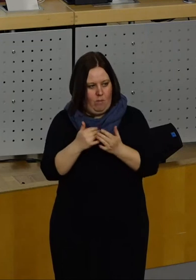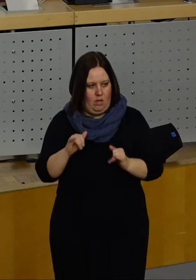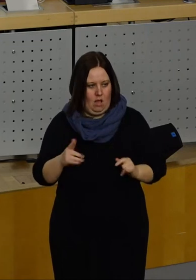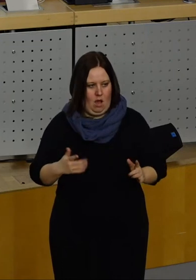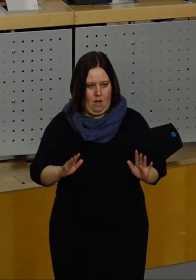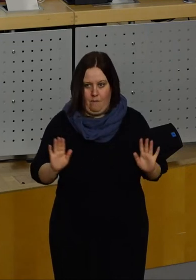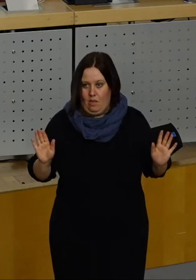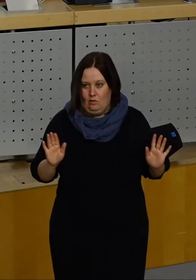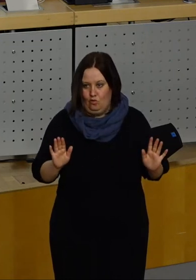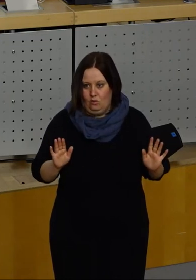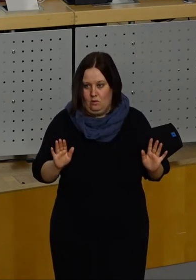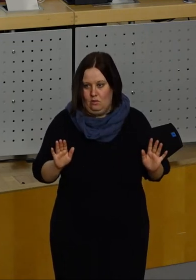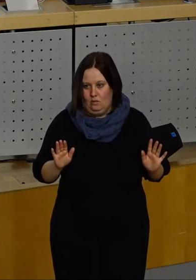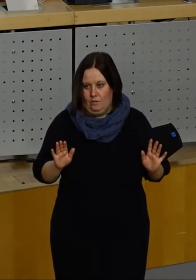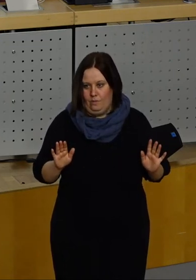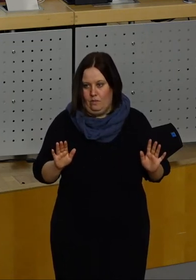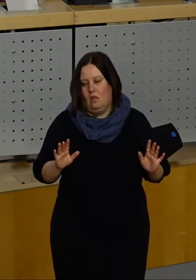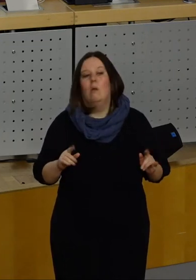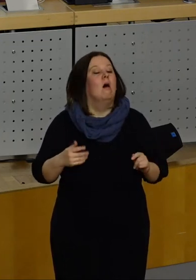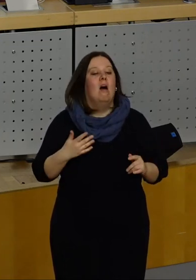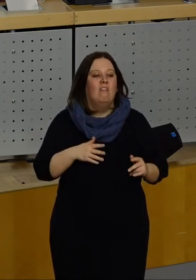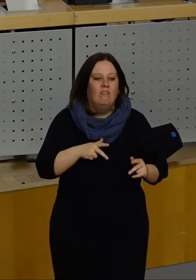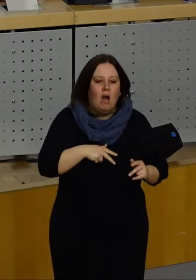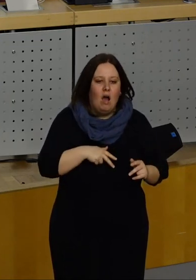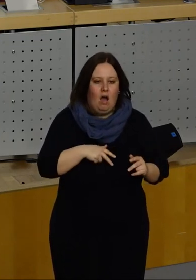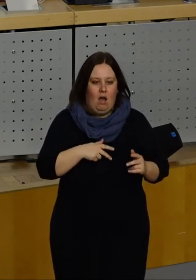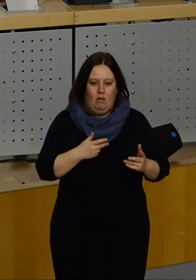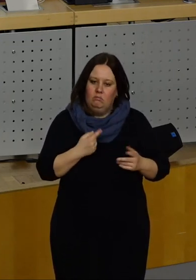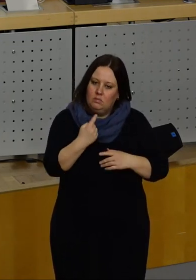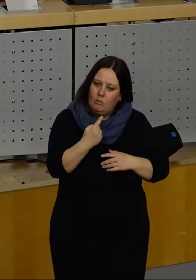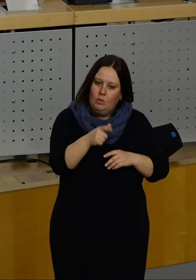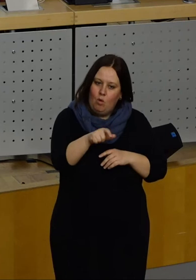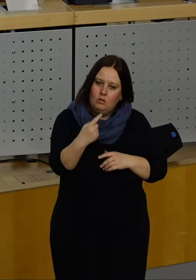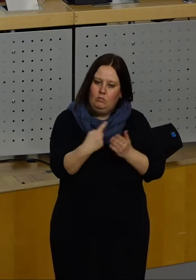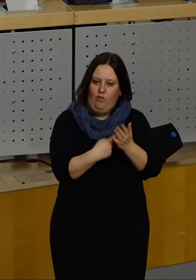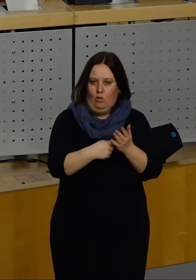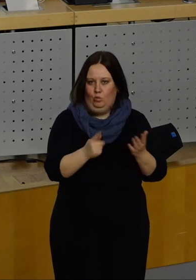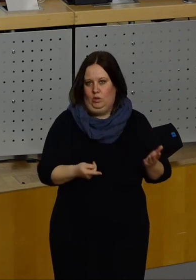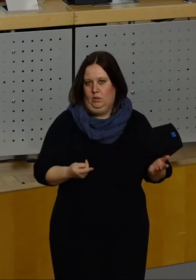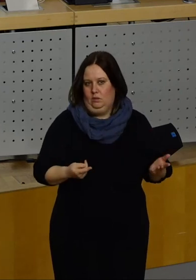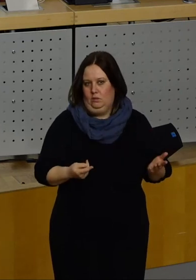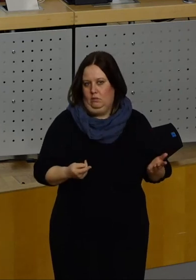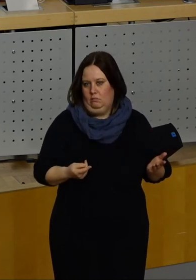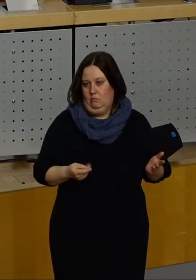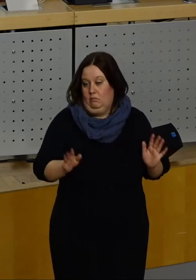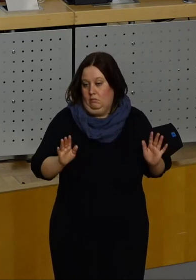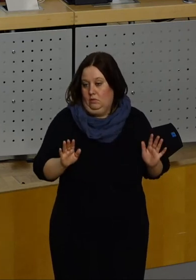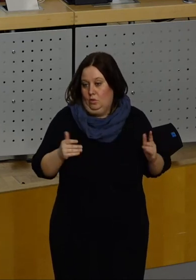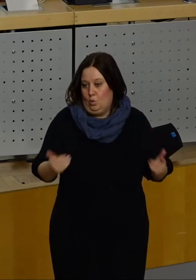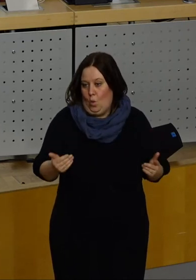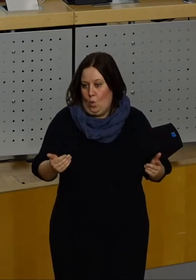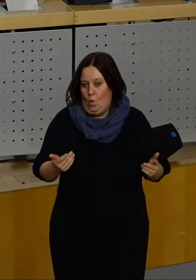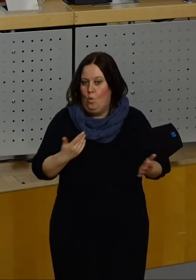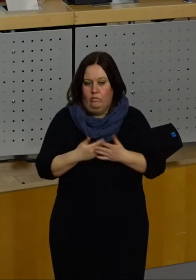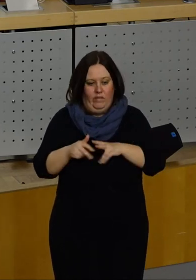zu gewähren. Aber die Wahrnahme dieser Aufgabe muss der Bürger dann nun schon nochmal selbst machen. Dazu braucht